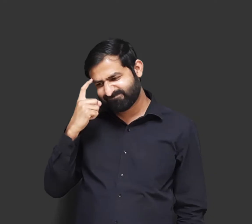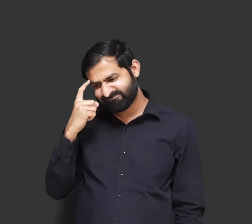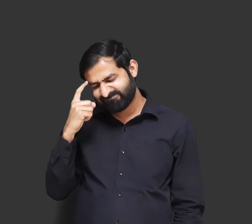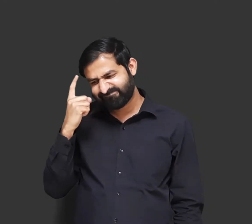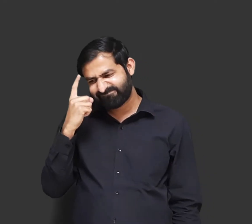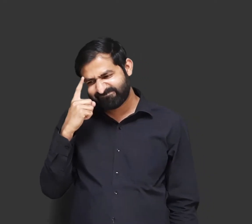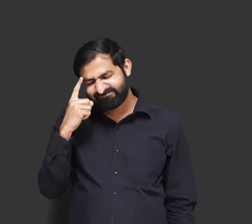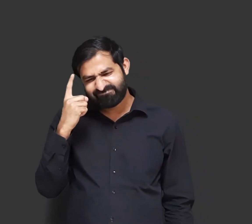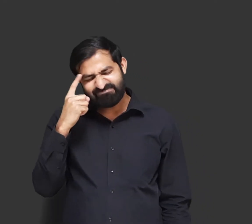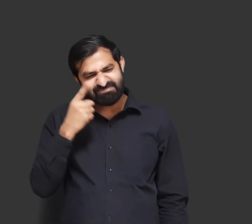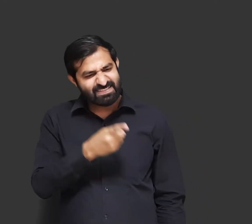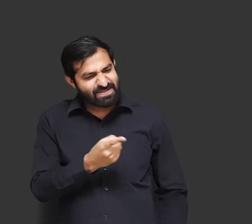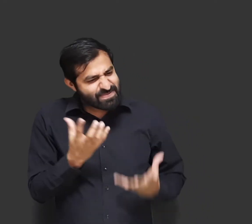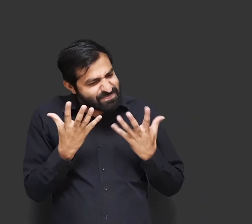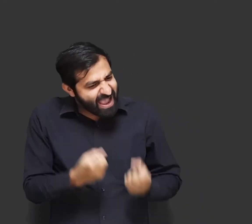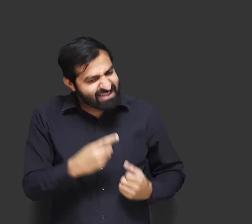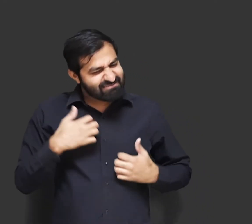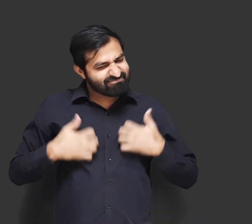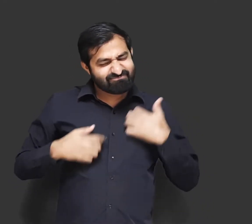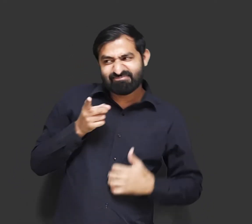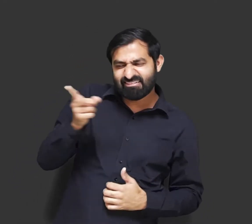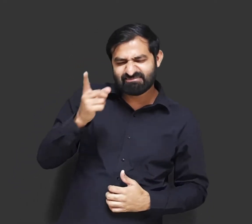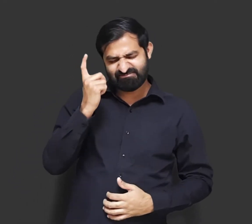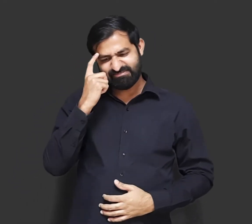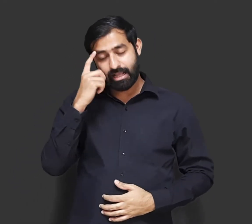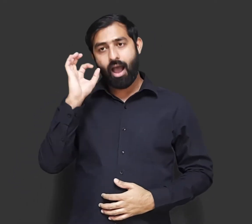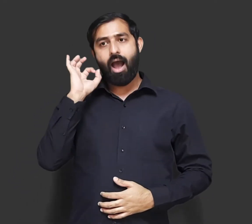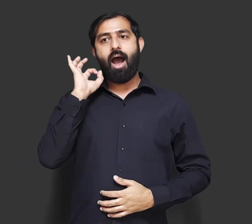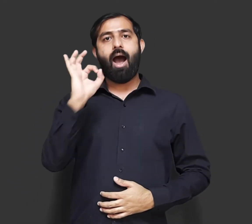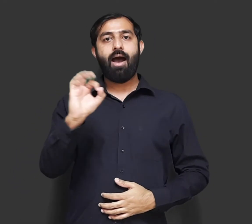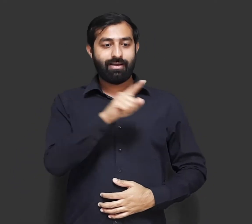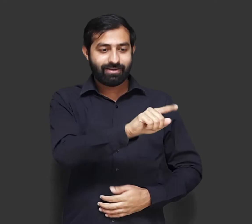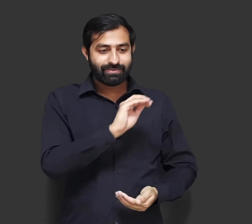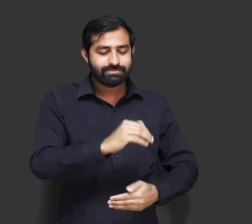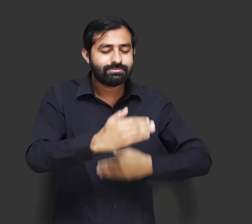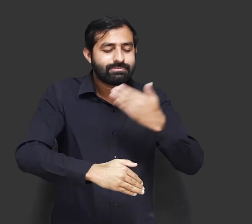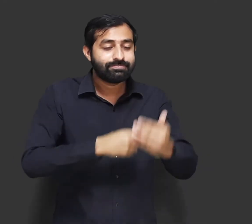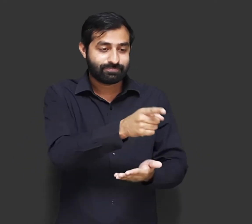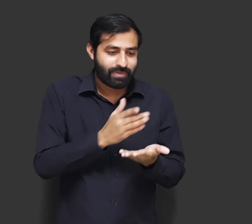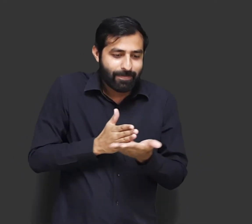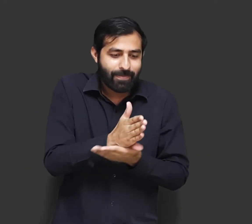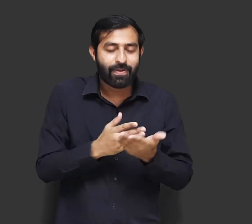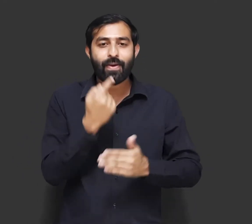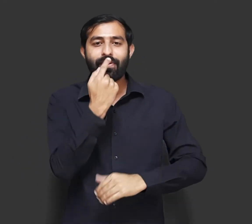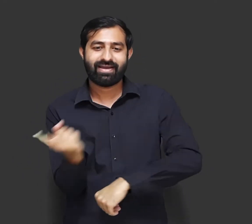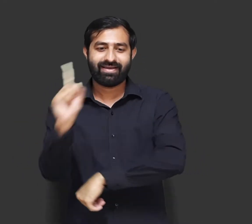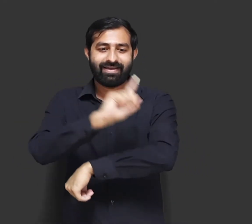पिता उस नौके के बारे में सोच रहे थे जो उनके बेटे को चाहिए था, फिर उन्होंने सोचा कि वह अपने बेटे के जण्म दिन पर